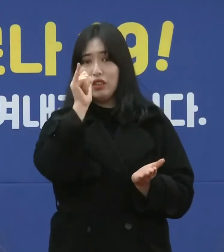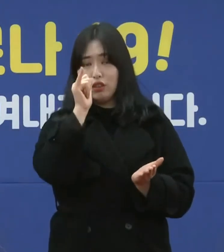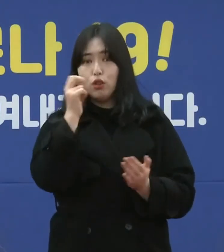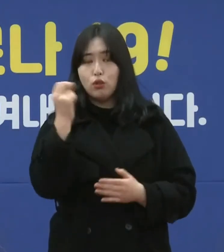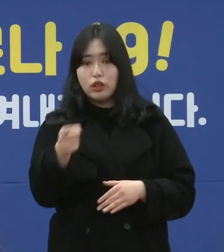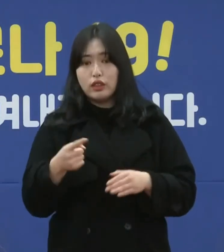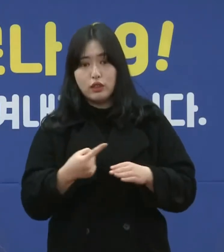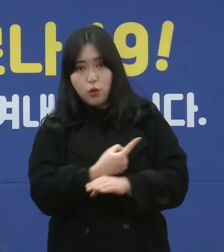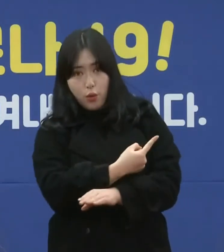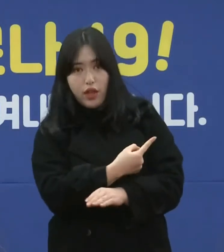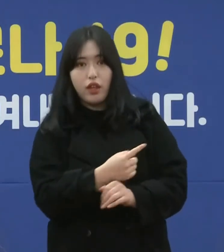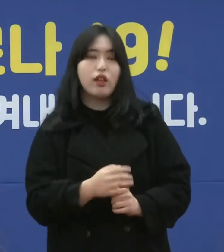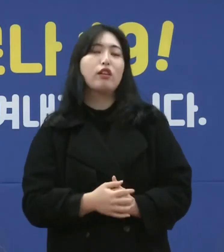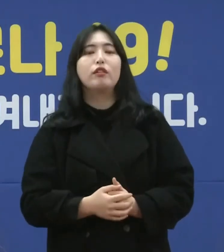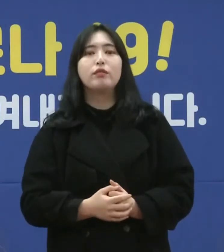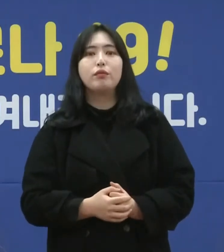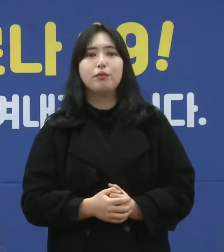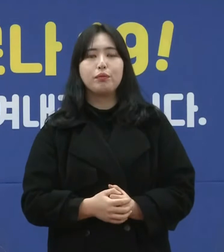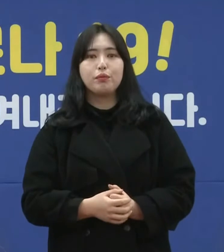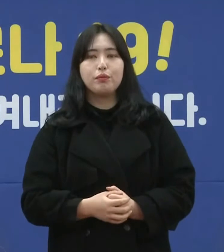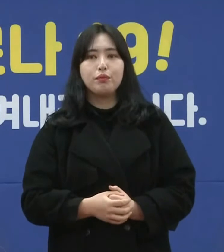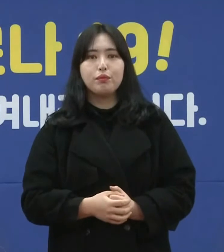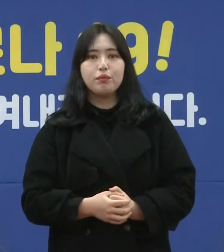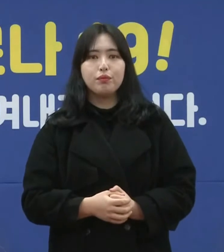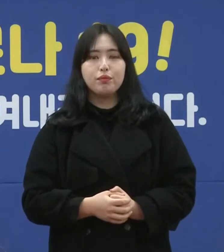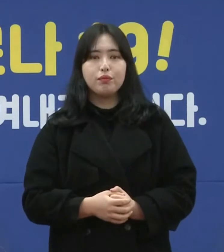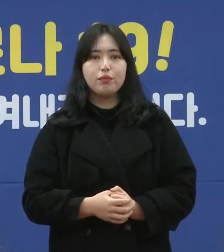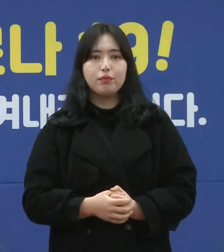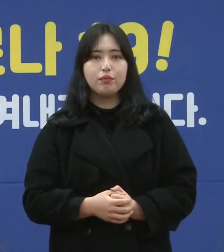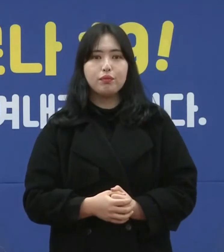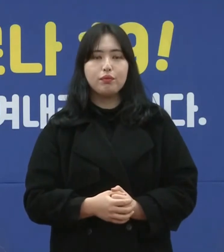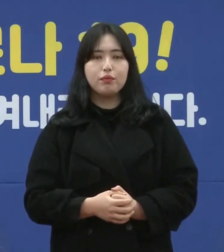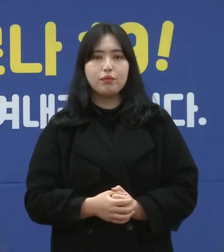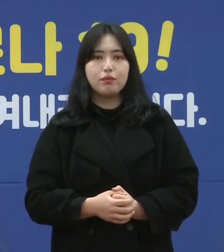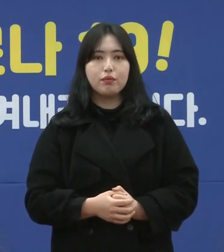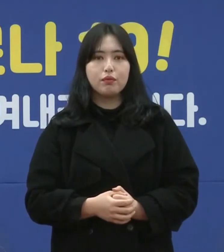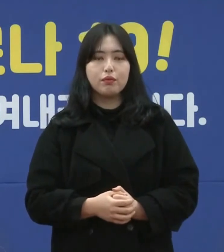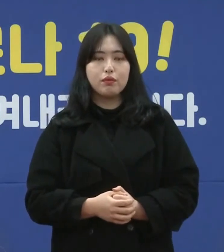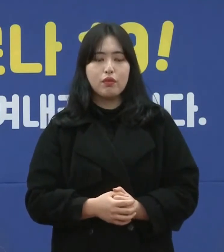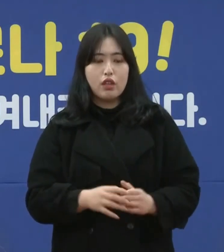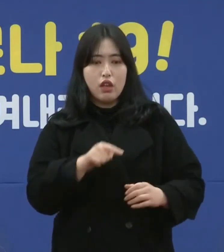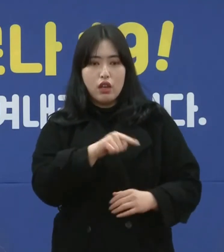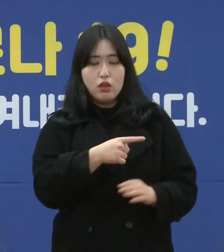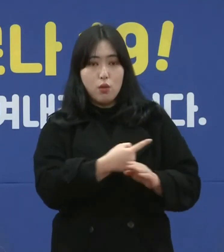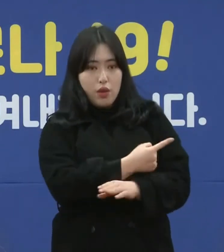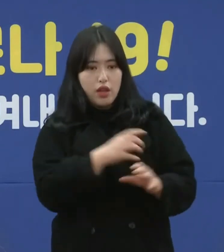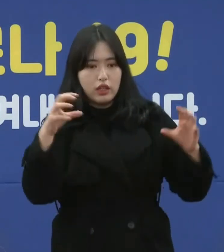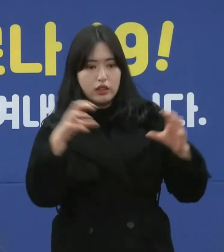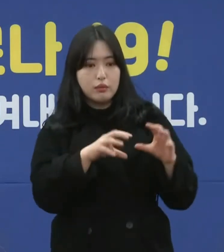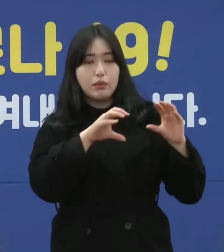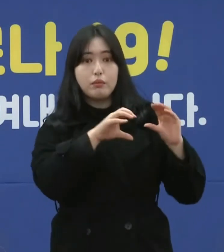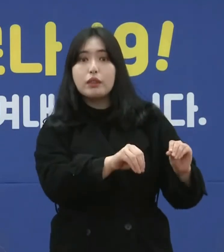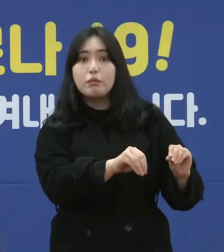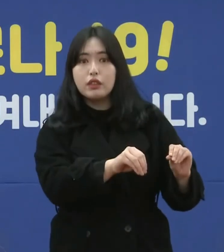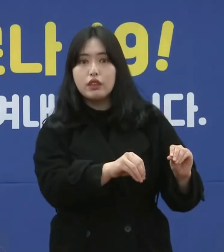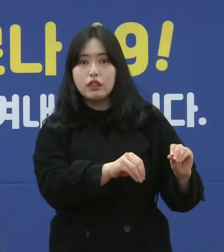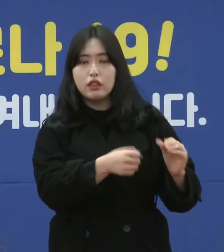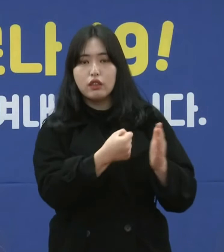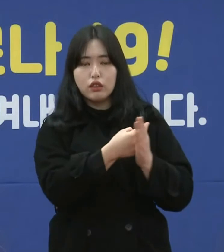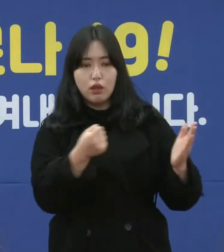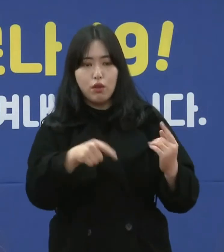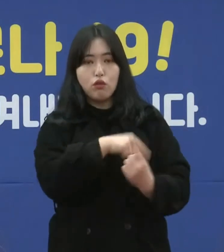그 밖에 아예 집합금지가 돼서 영업을 할 수 없는데도